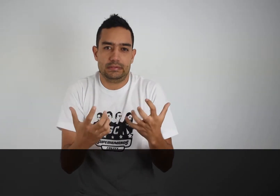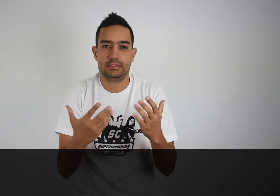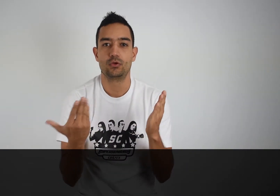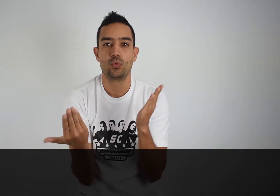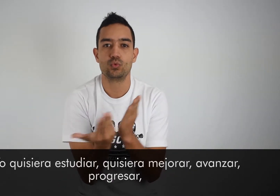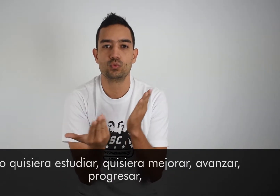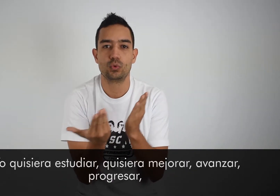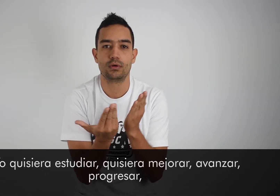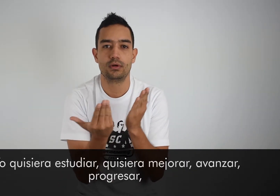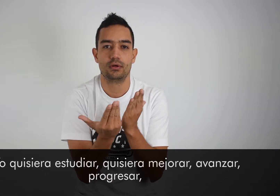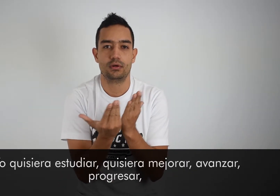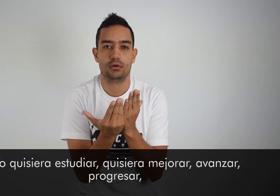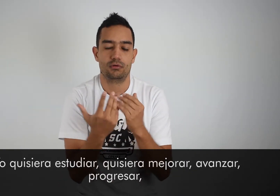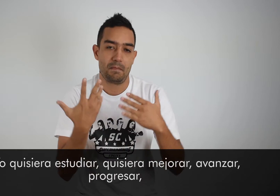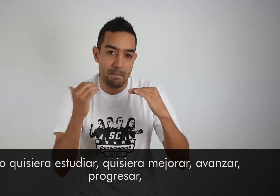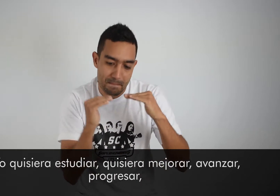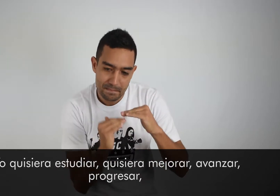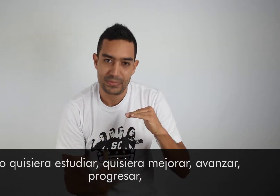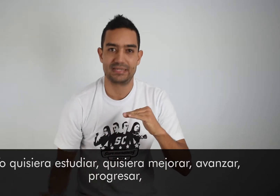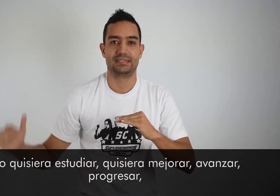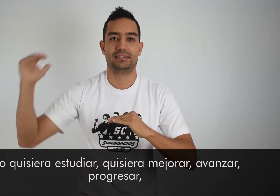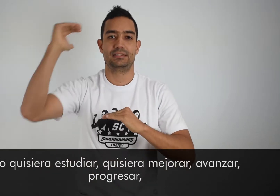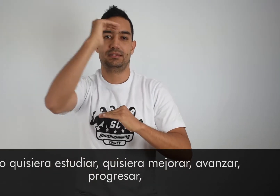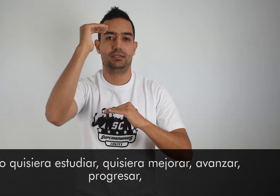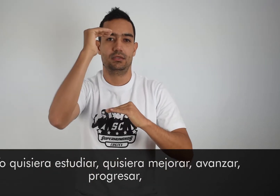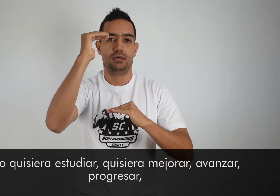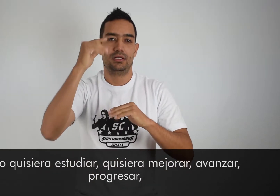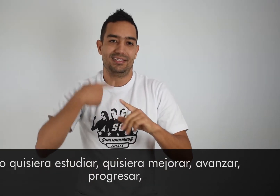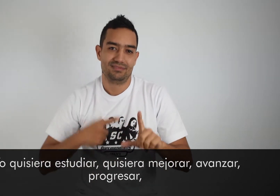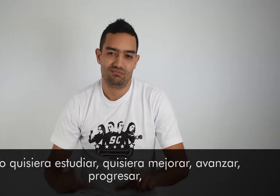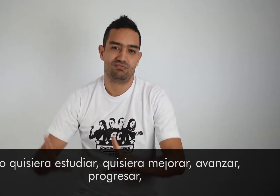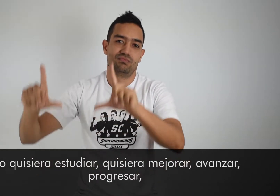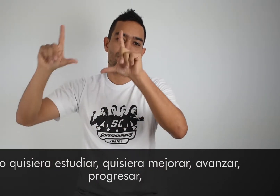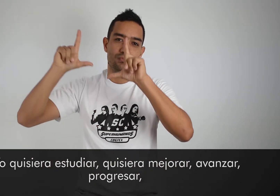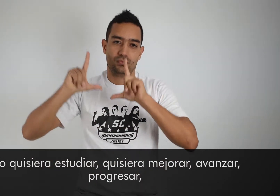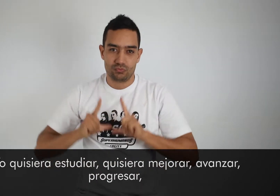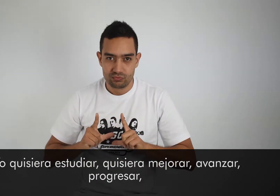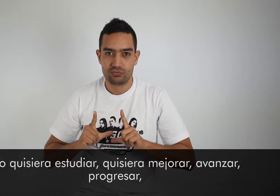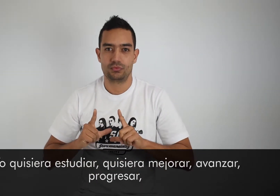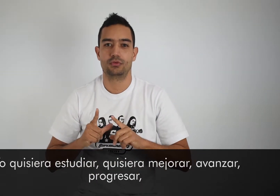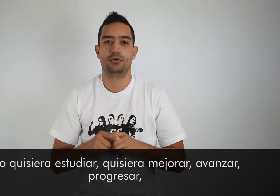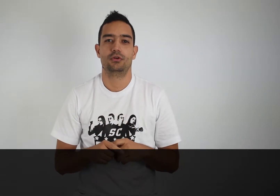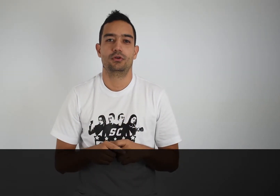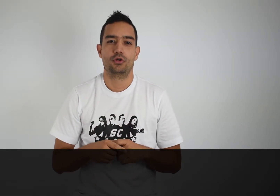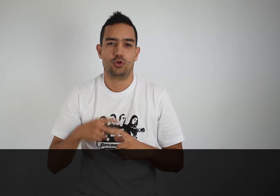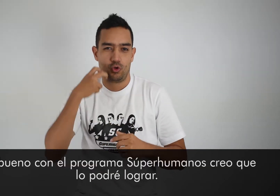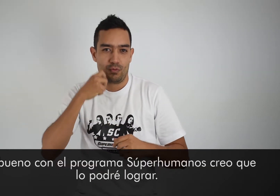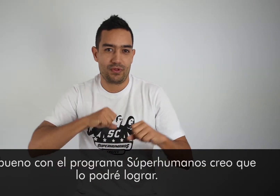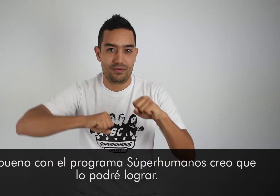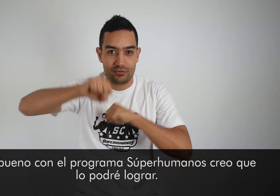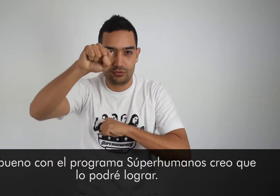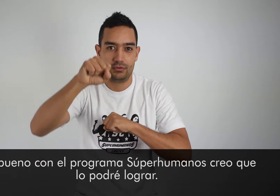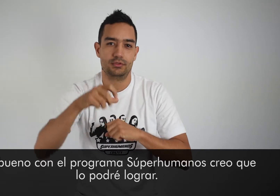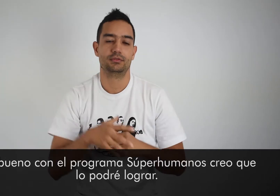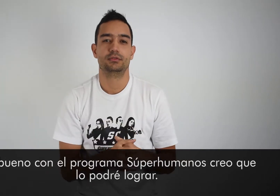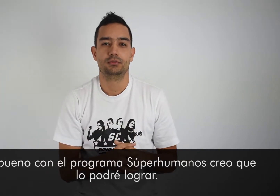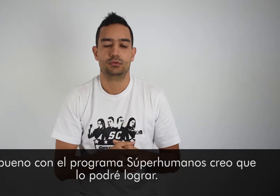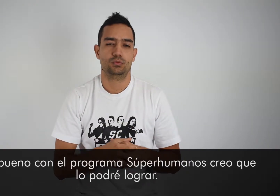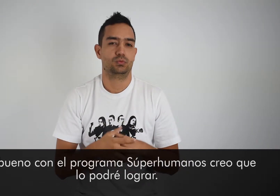Yo quisiera estudiar, quisiera mejorar, avanzar, progresar. Y bueno, con el programa Superhumanos